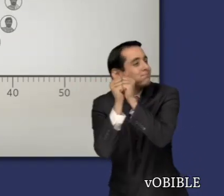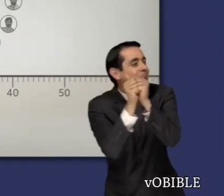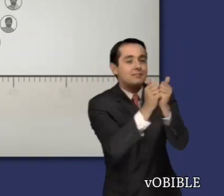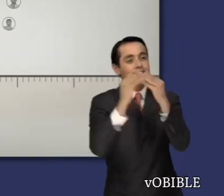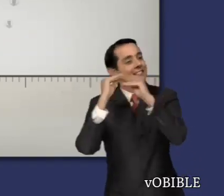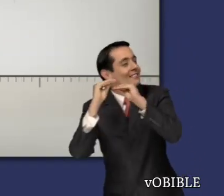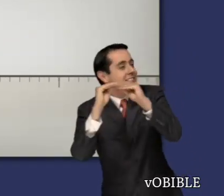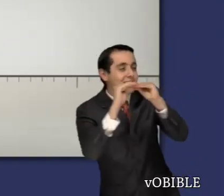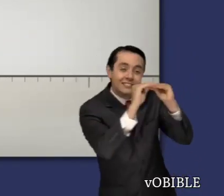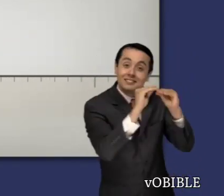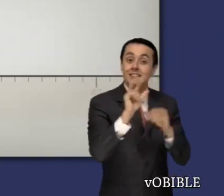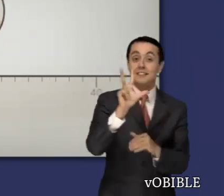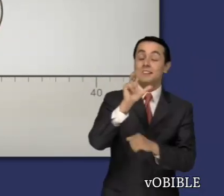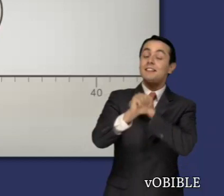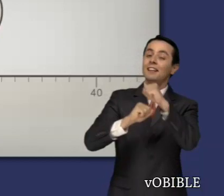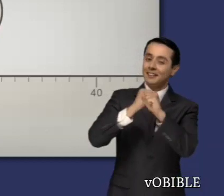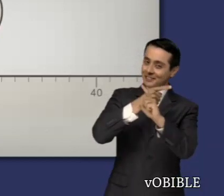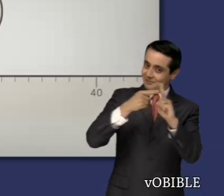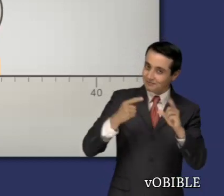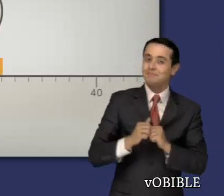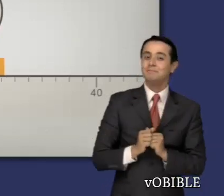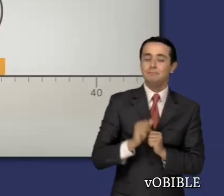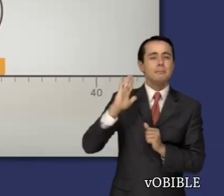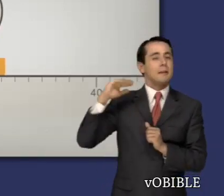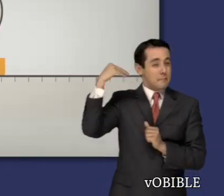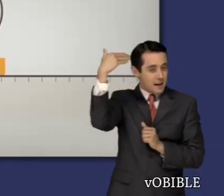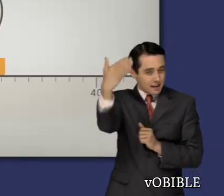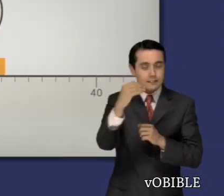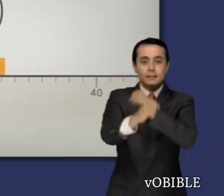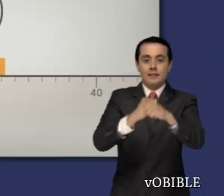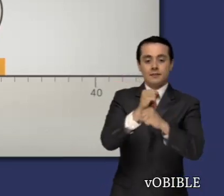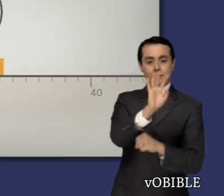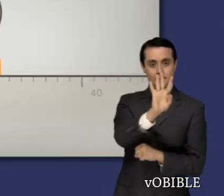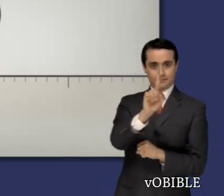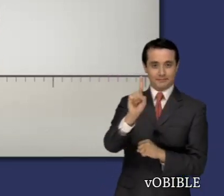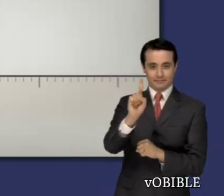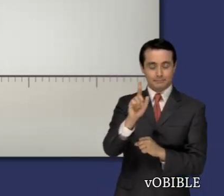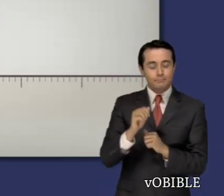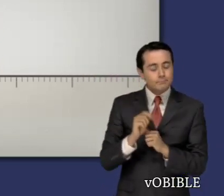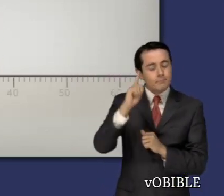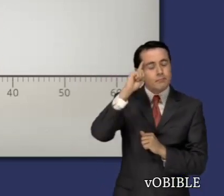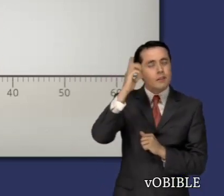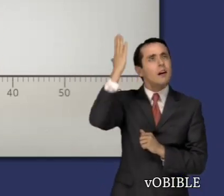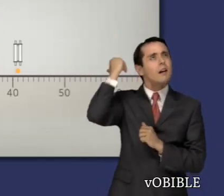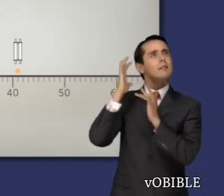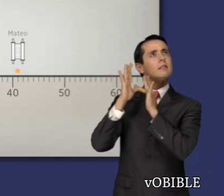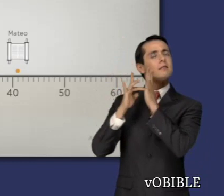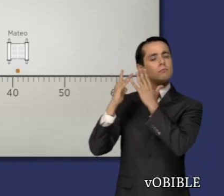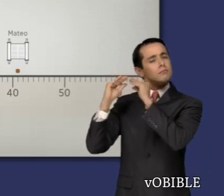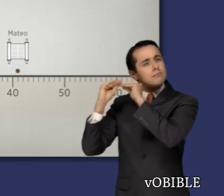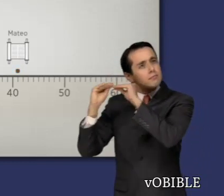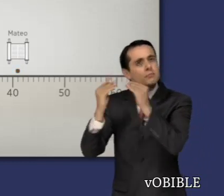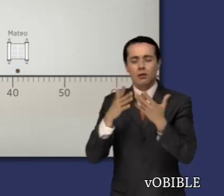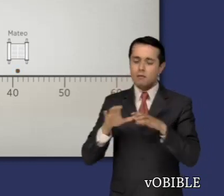Mateo estuvo con Jesús durante gran parte de los tres años y medio que duró su ministerio. Fue el primero en escribir un relato sobre la vida y